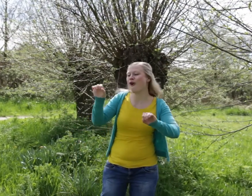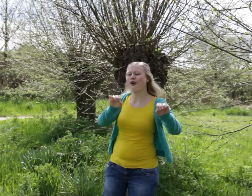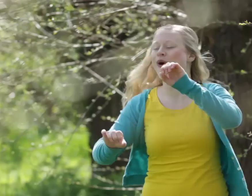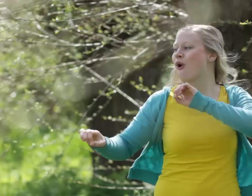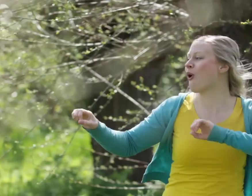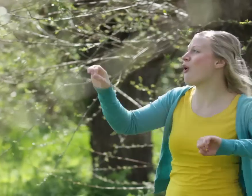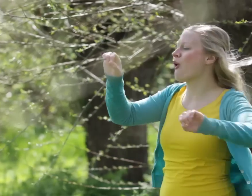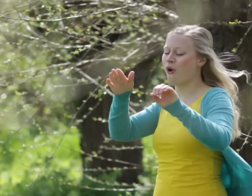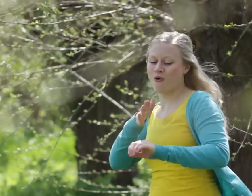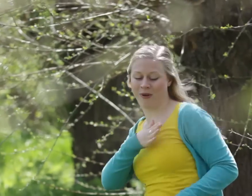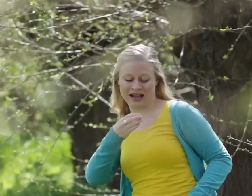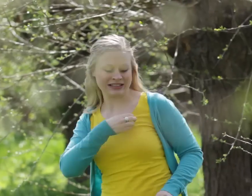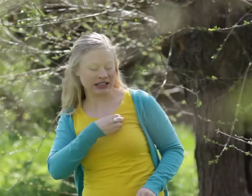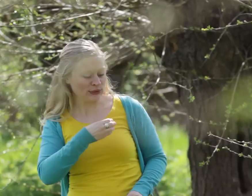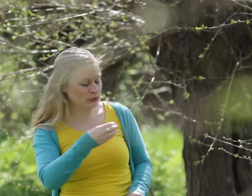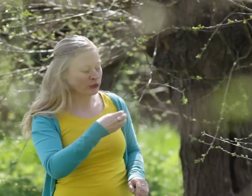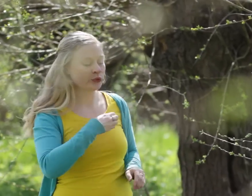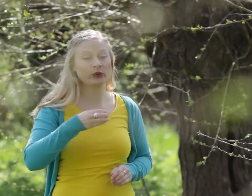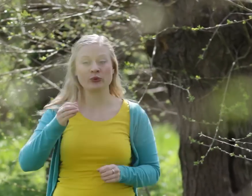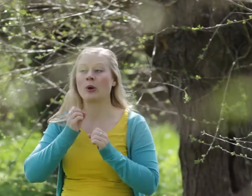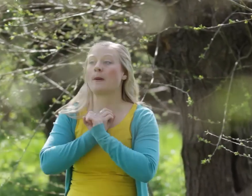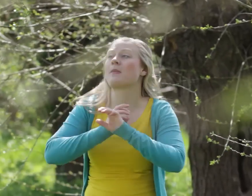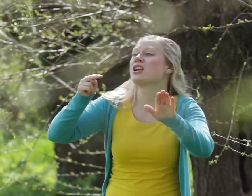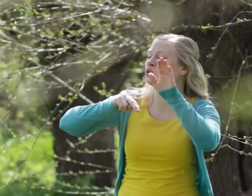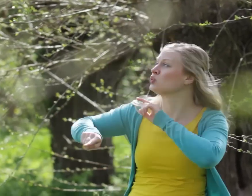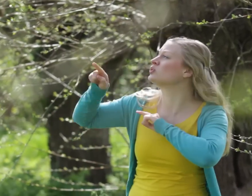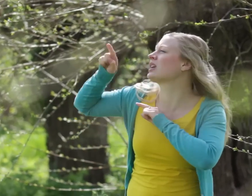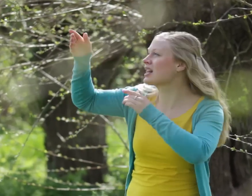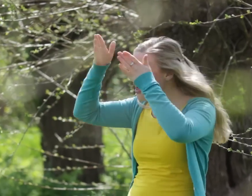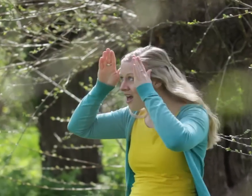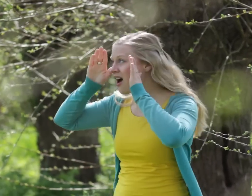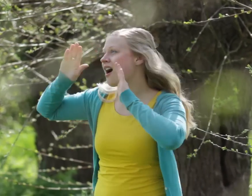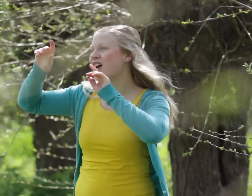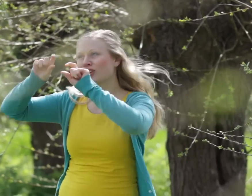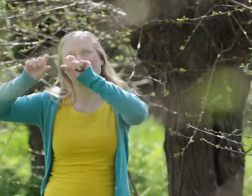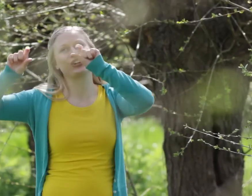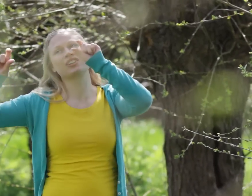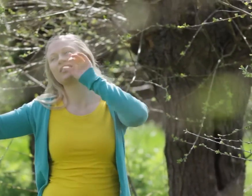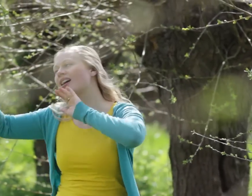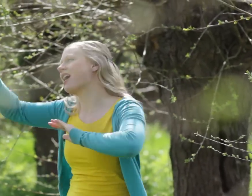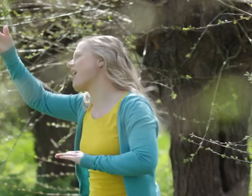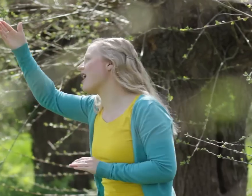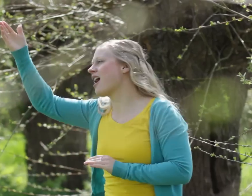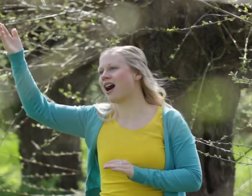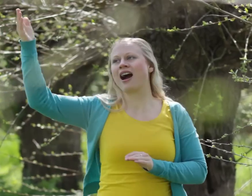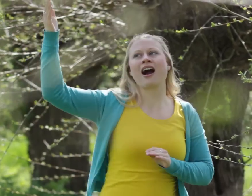verheerlijk zijn mijn heilige naam